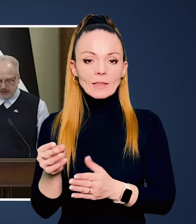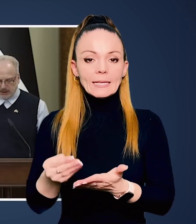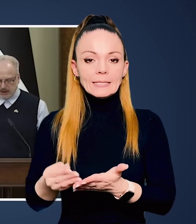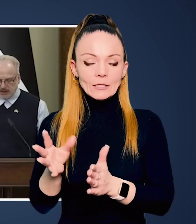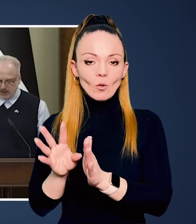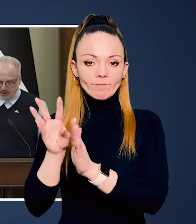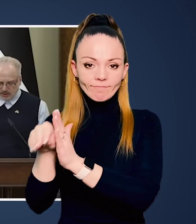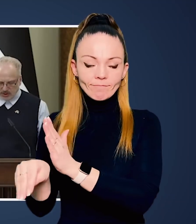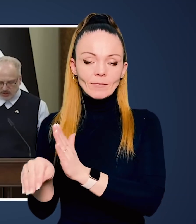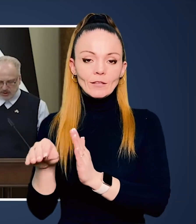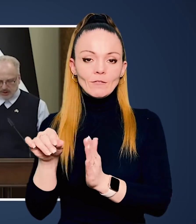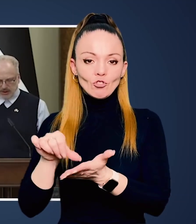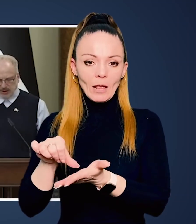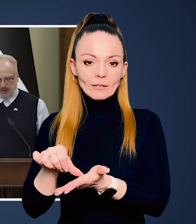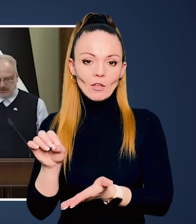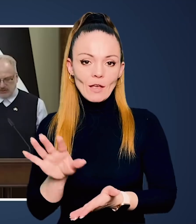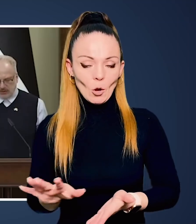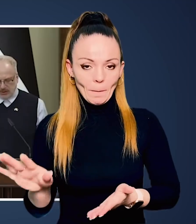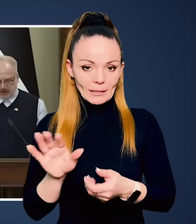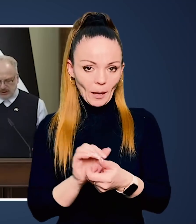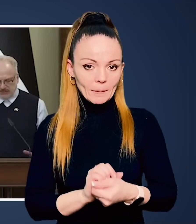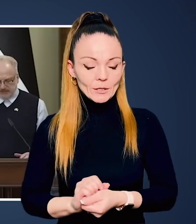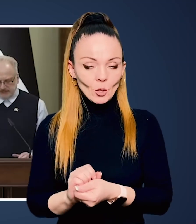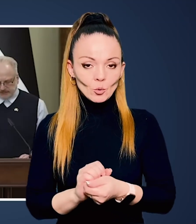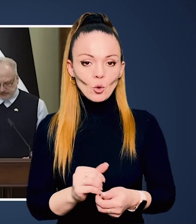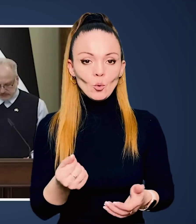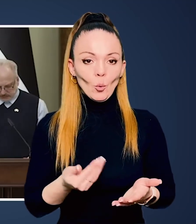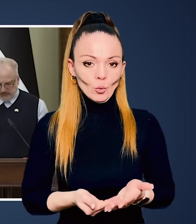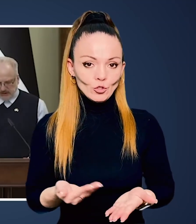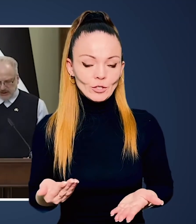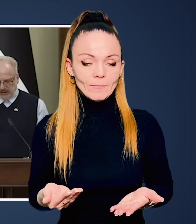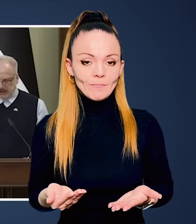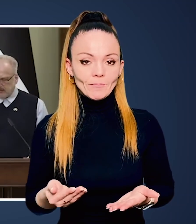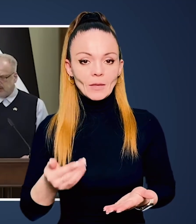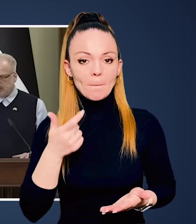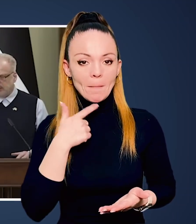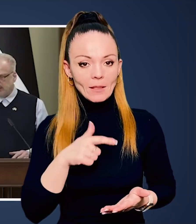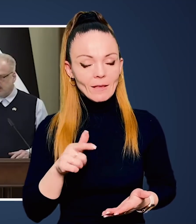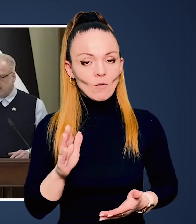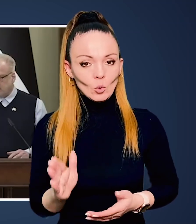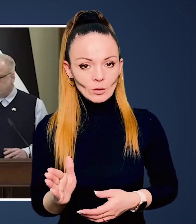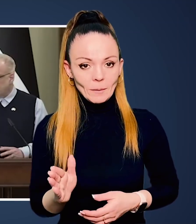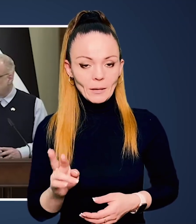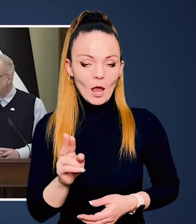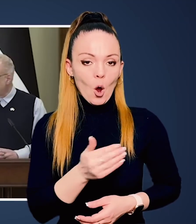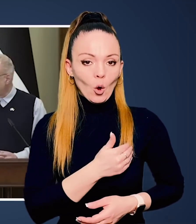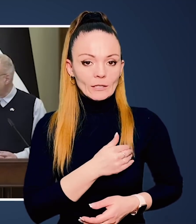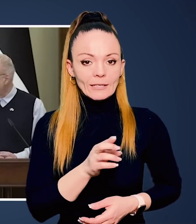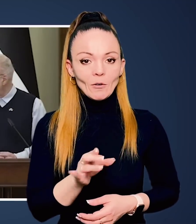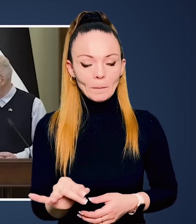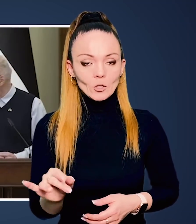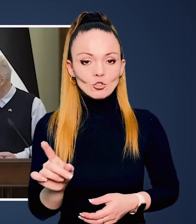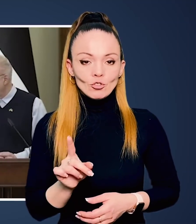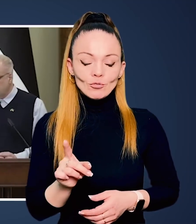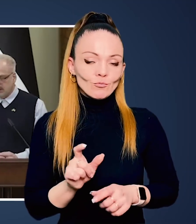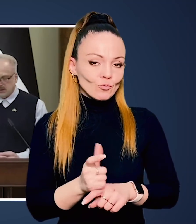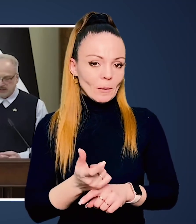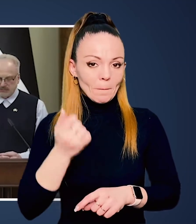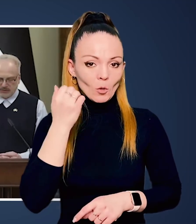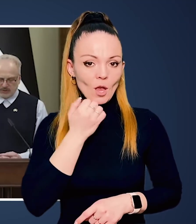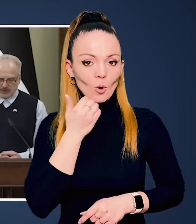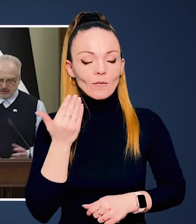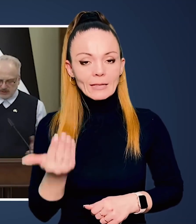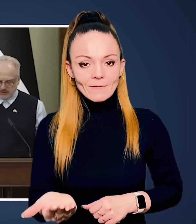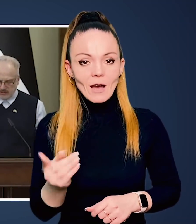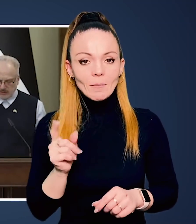повноцінного членства в Європейському Союзі. Отже, пане Володимире, я